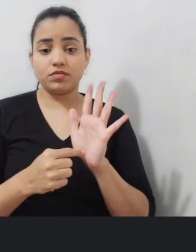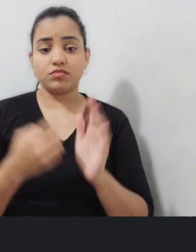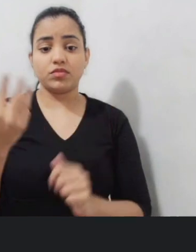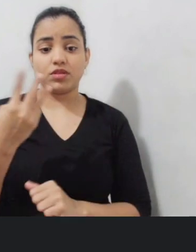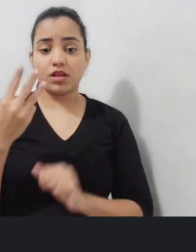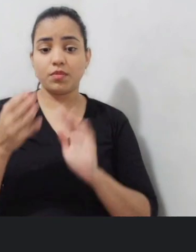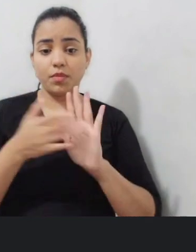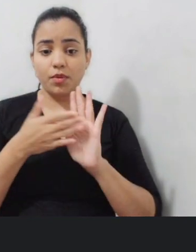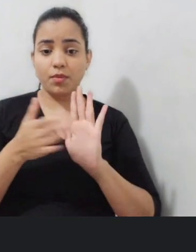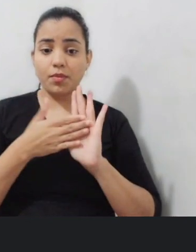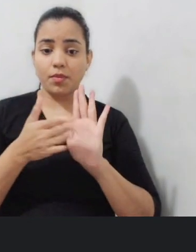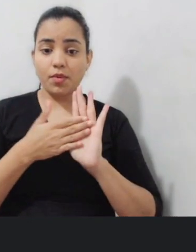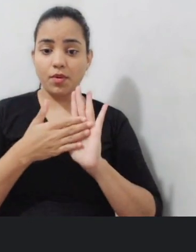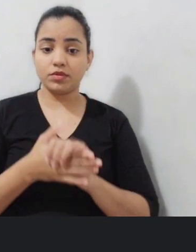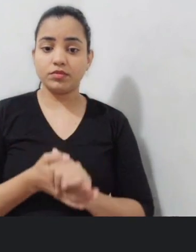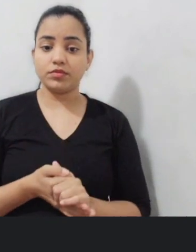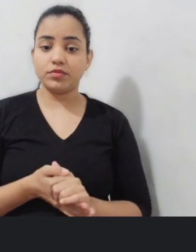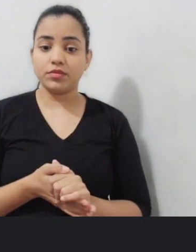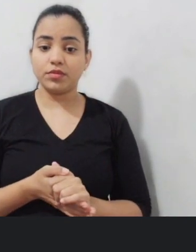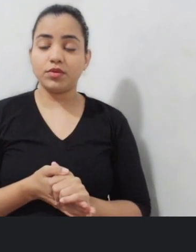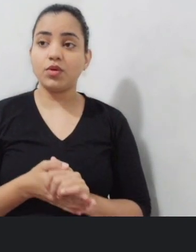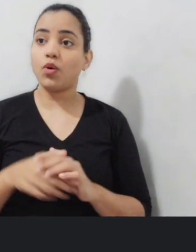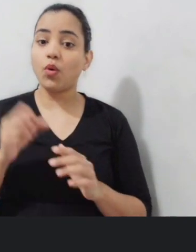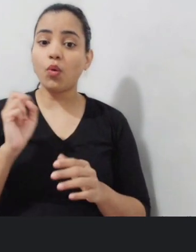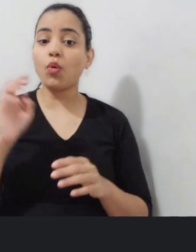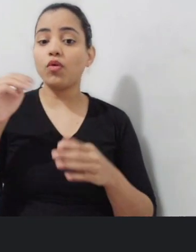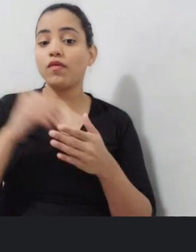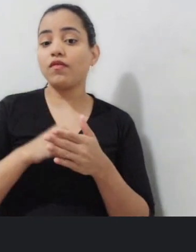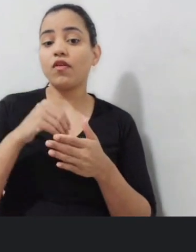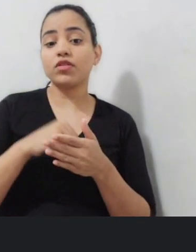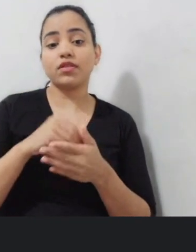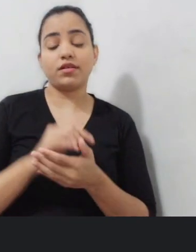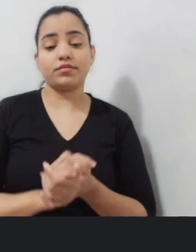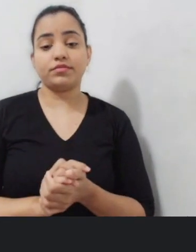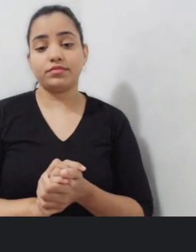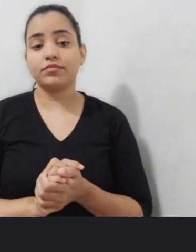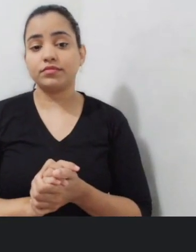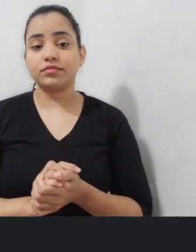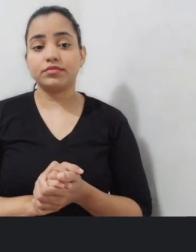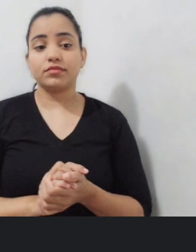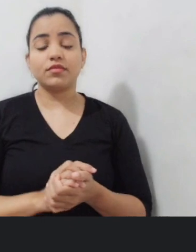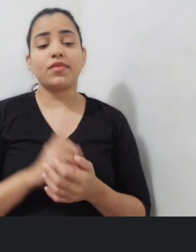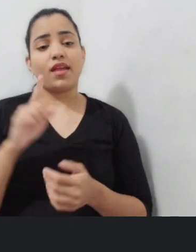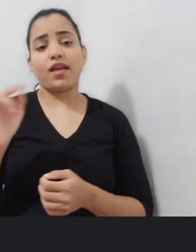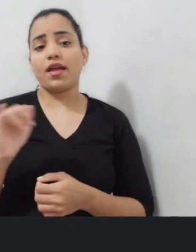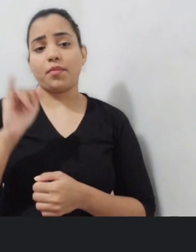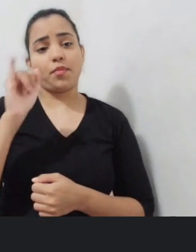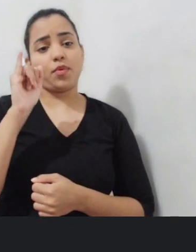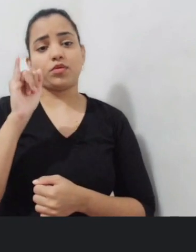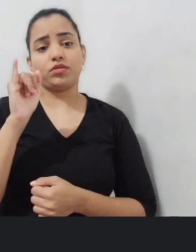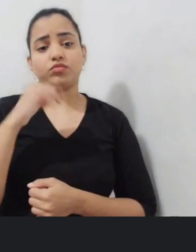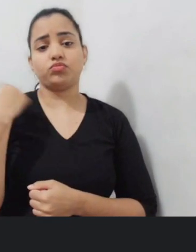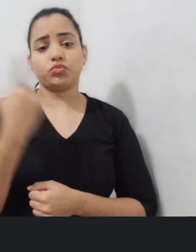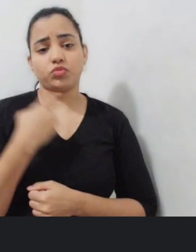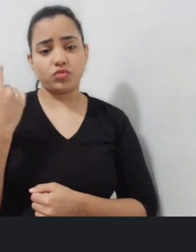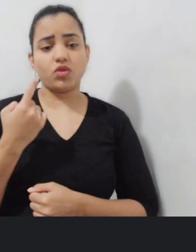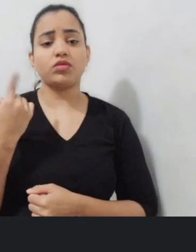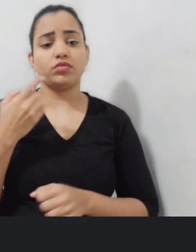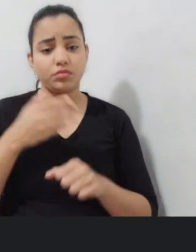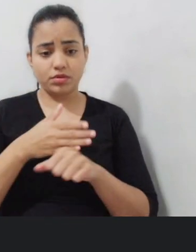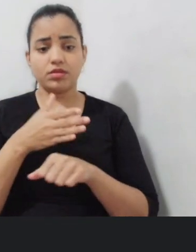ou votar em três propostas que já se encontram cadastradas. É muito importante que todos nós participemos.